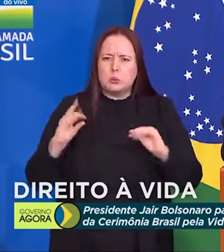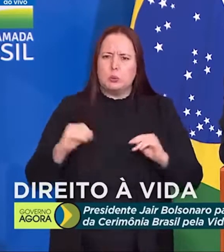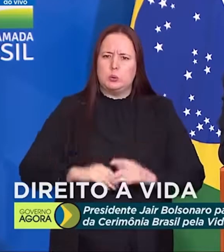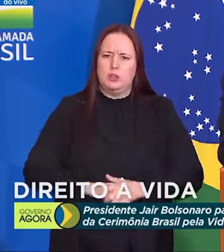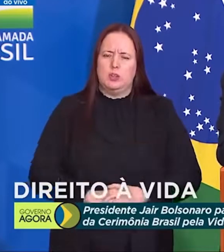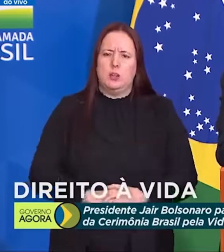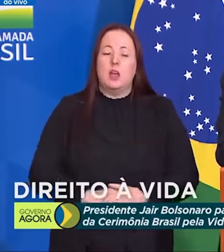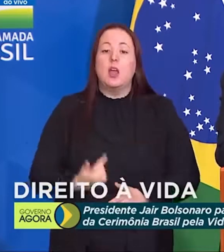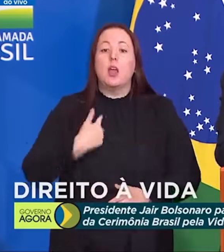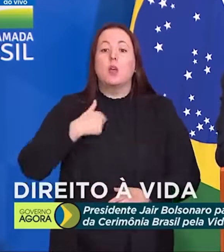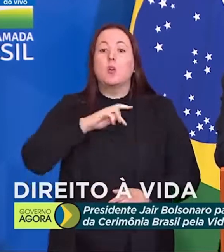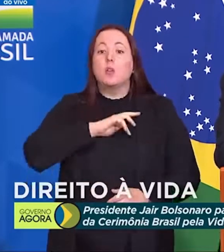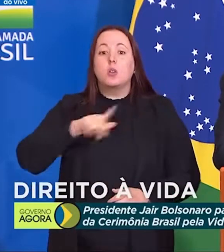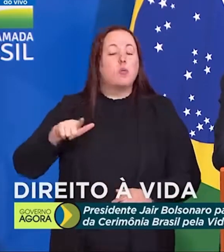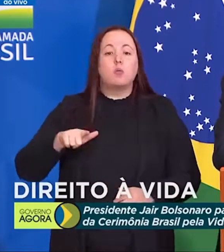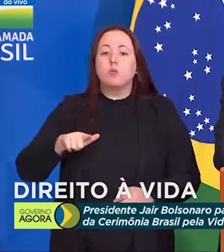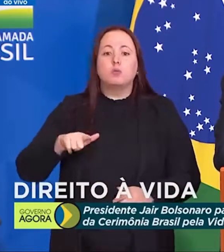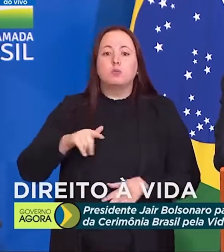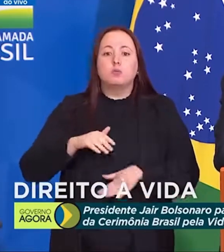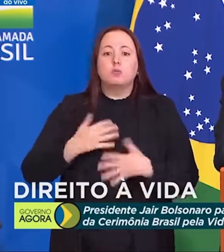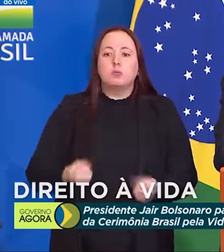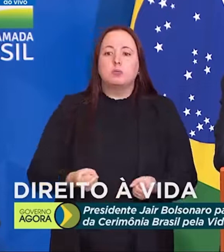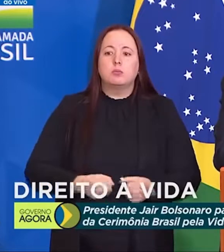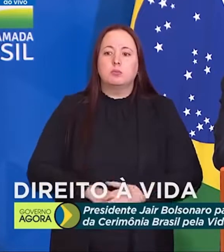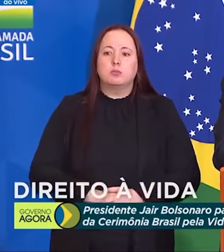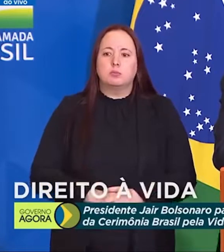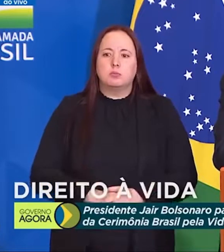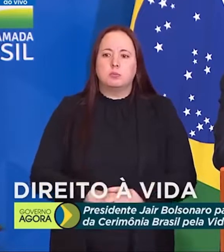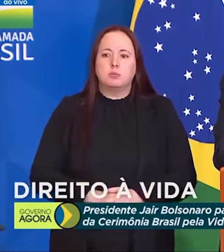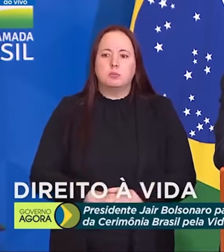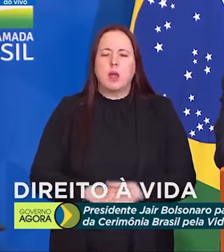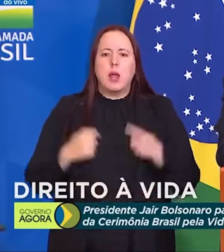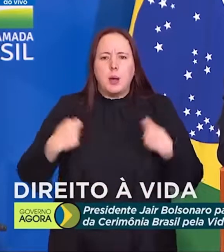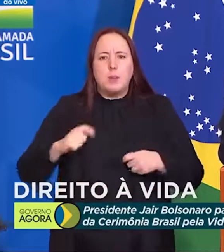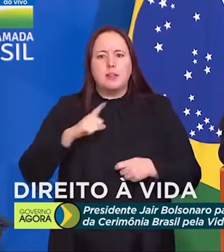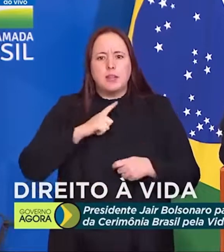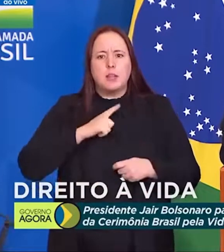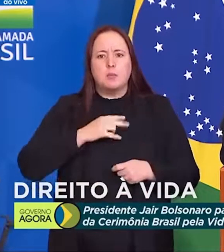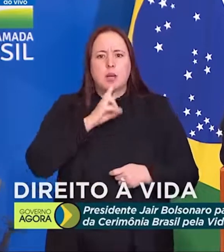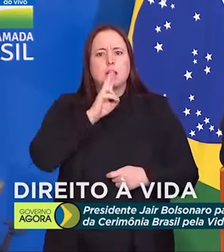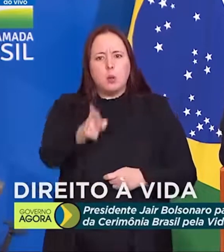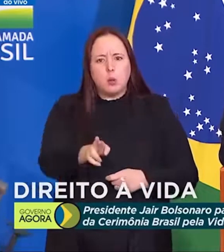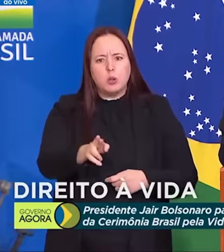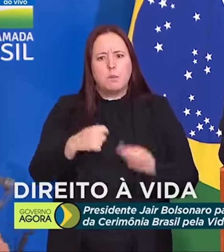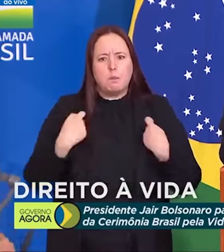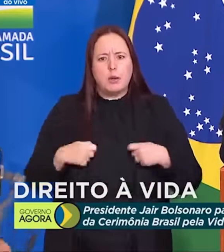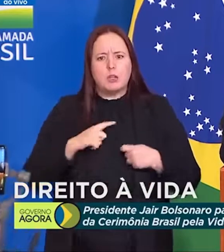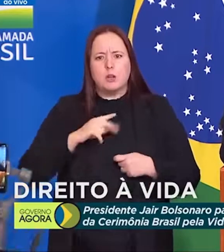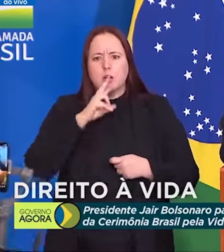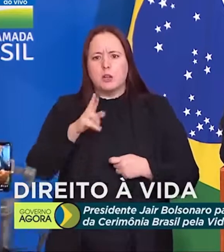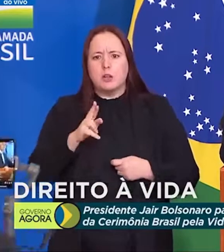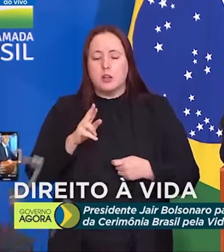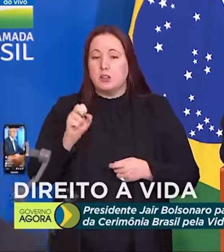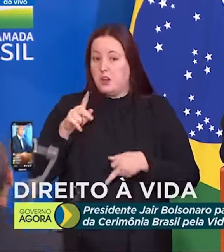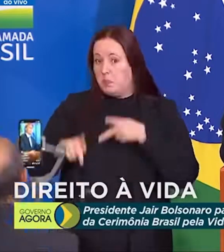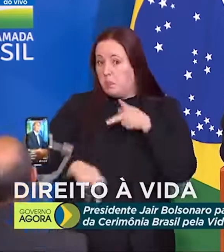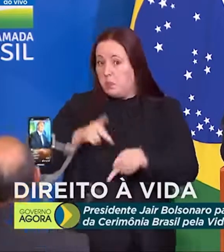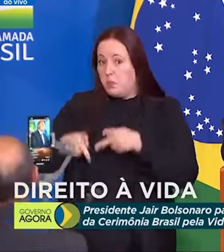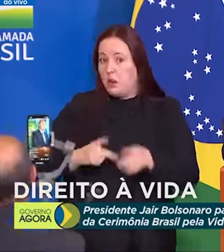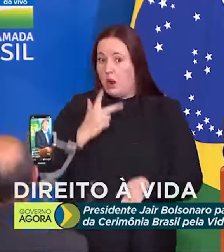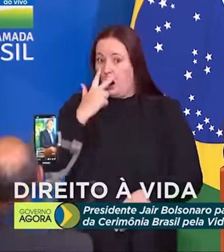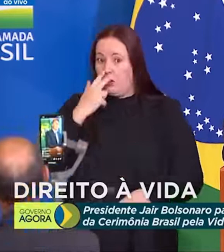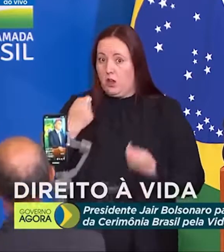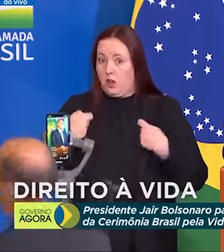Eu não vou viver como um rato. Tem que haver uma reação. E se a população achar que